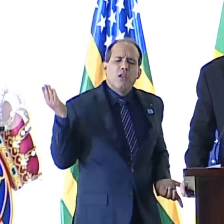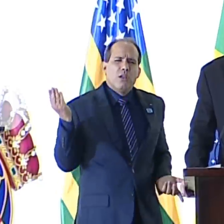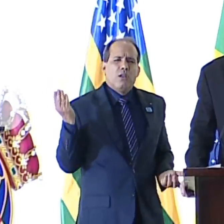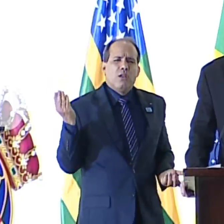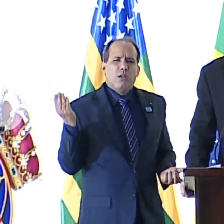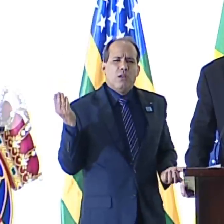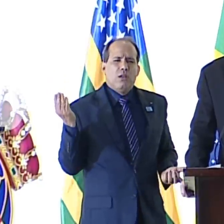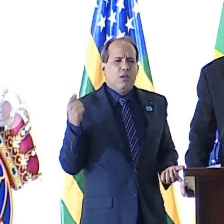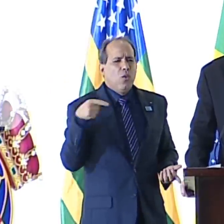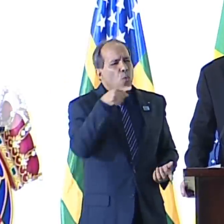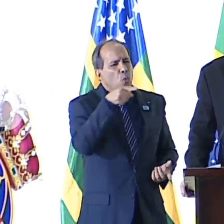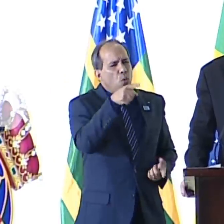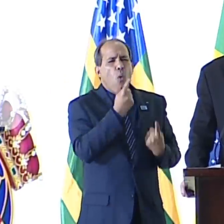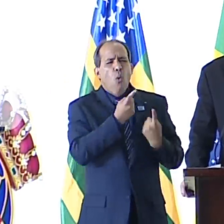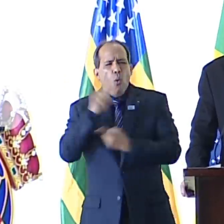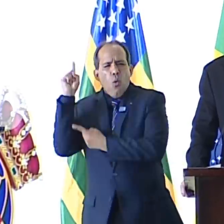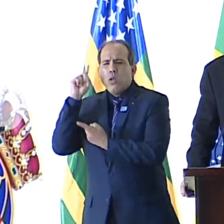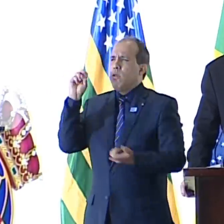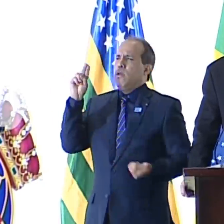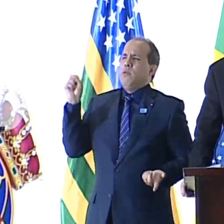mentira, eles são contra Deus.